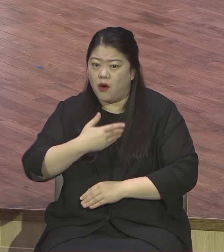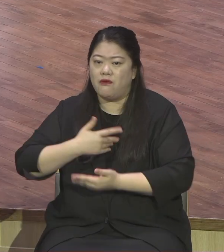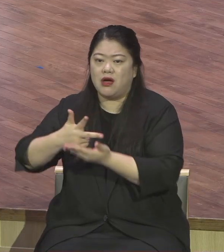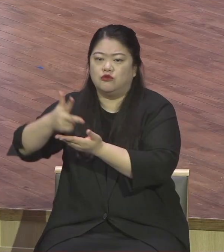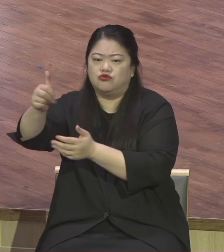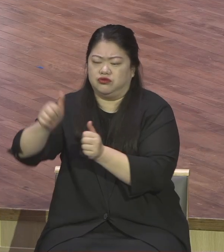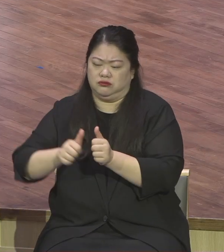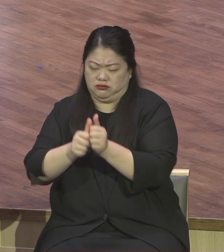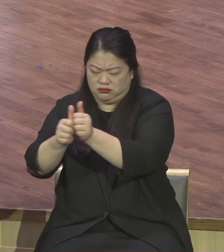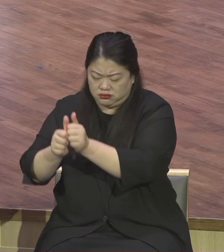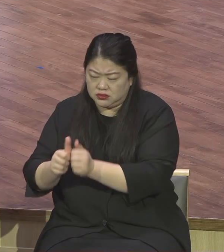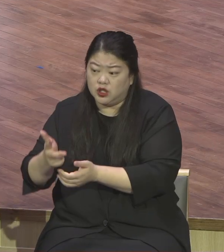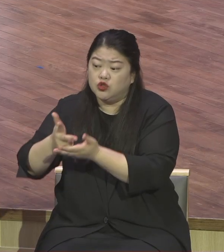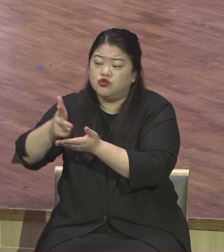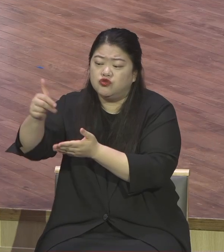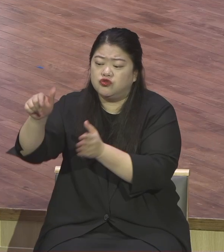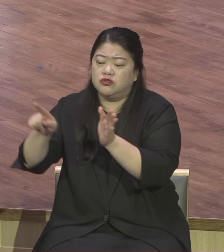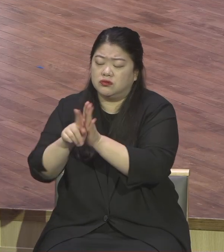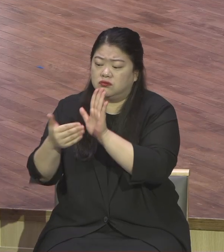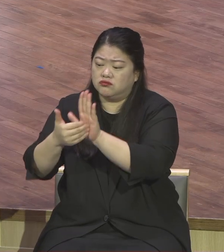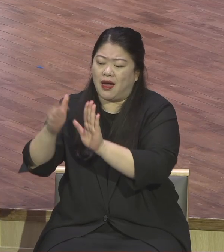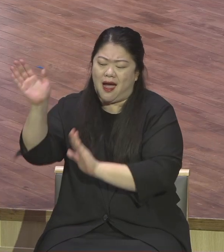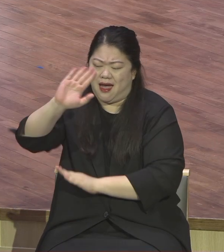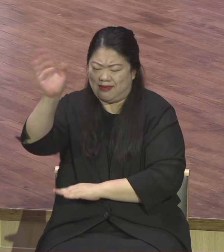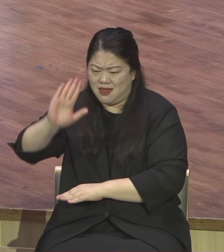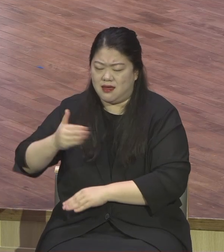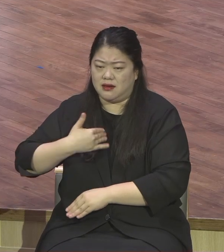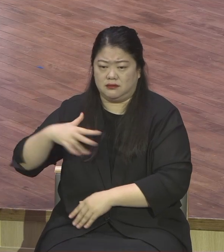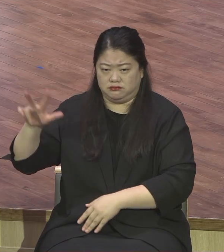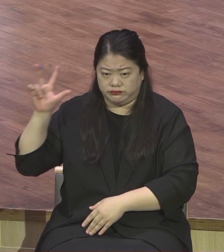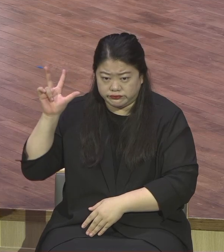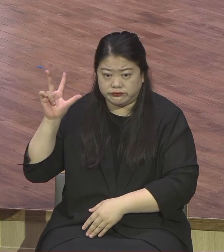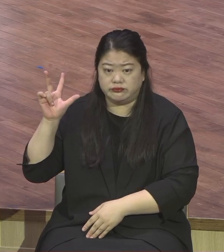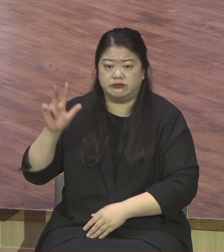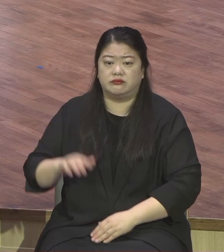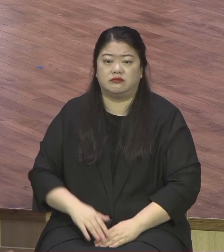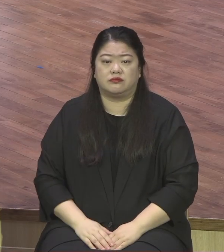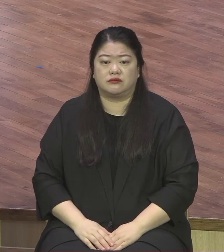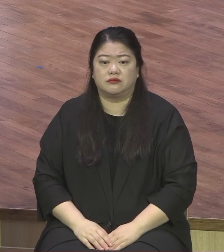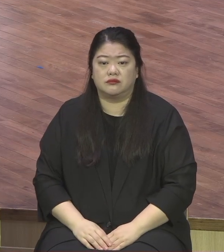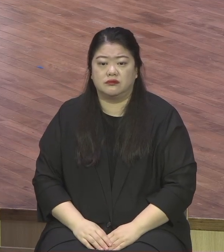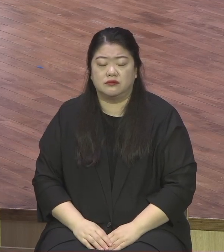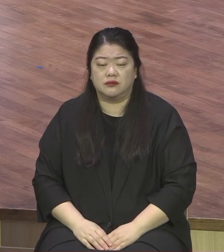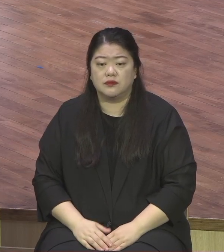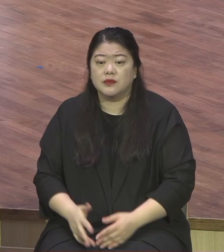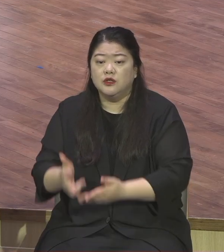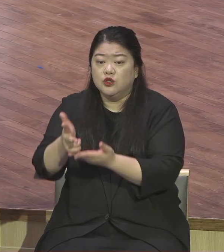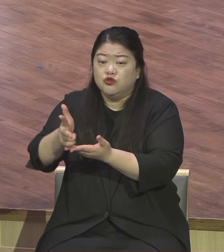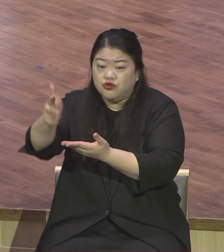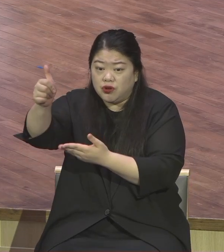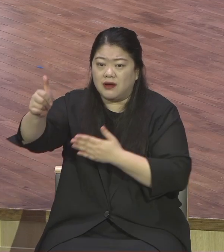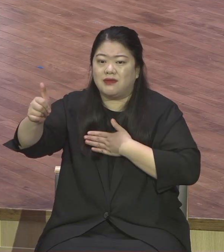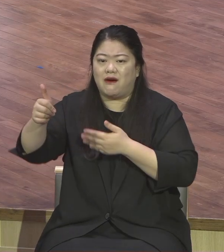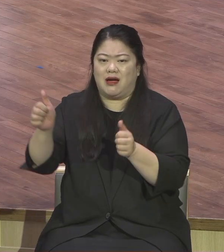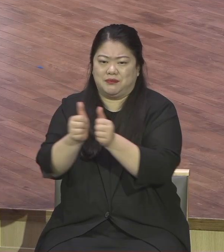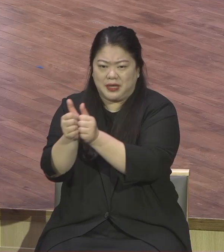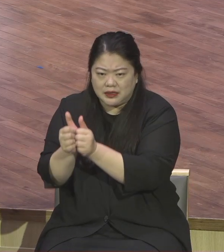않겠나이다. 대부분 뿐만 아니라 누가 보면 22장 33절에도 보면 주여 내가 주와 함께 오게도 죽는데도